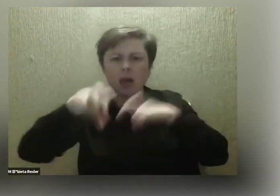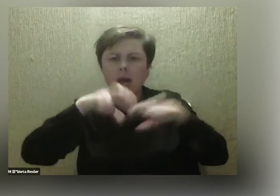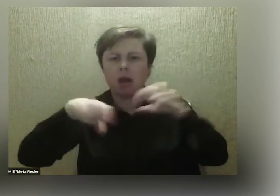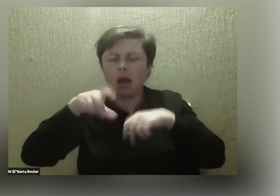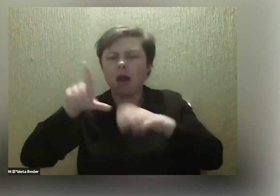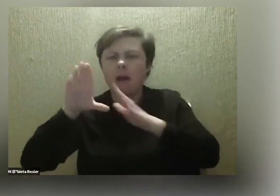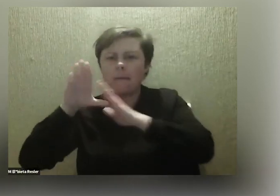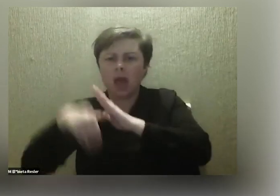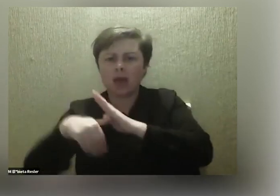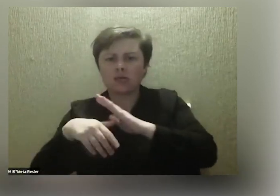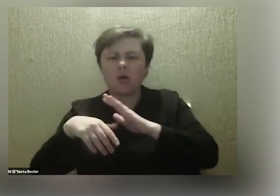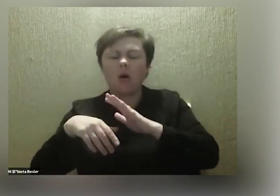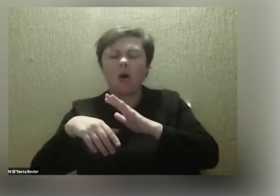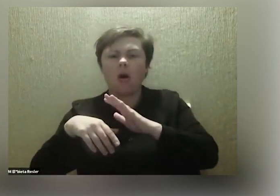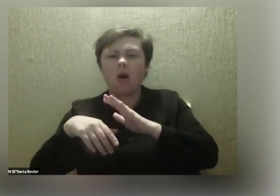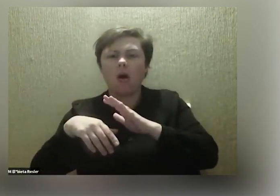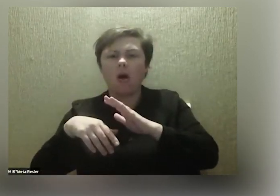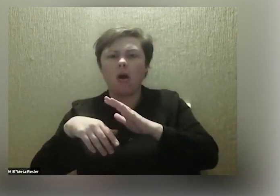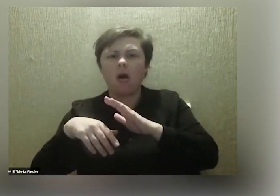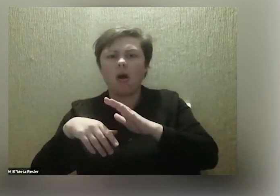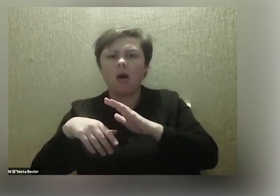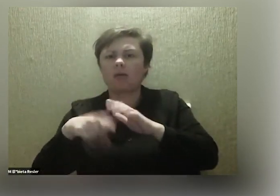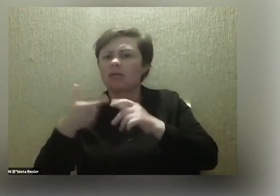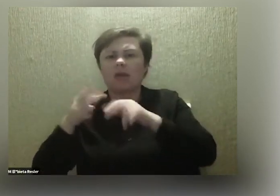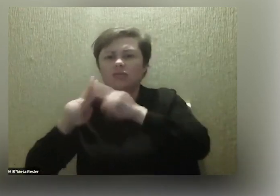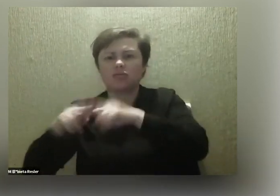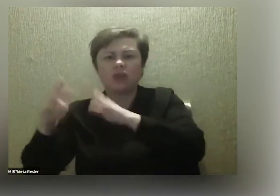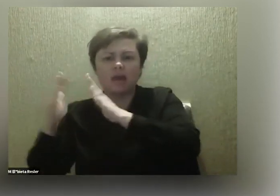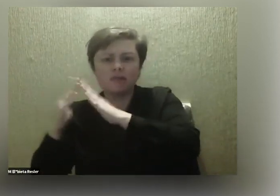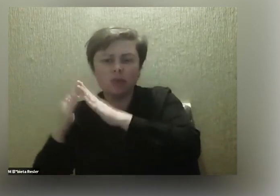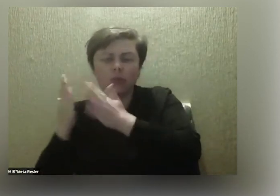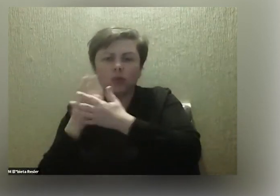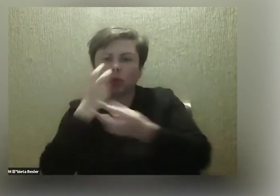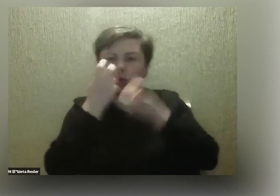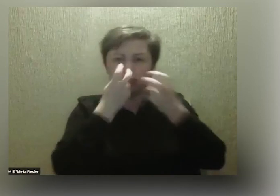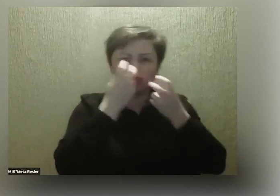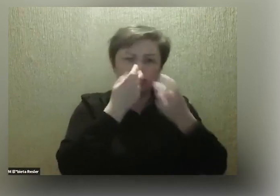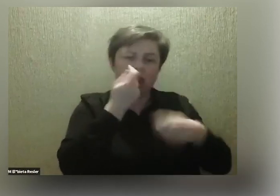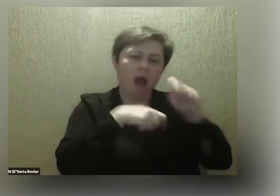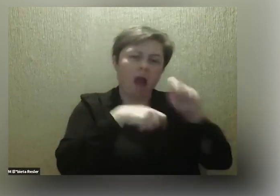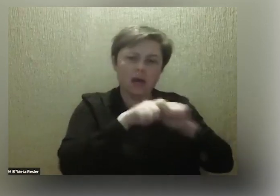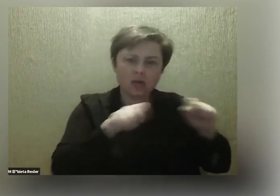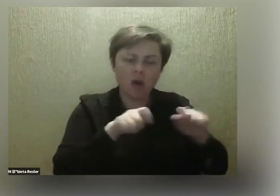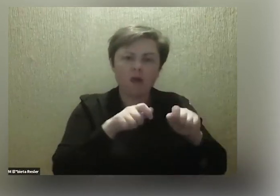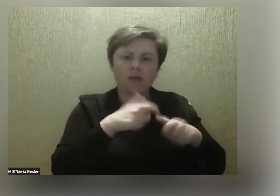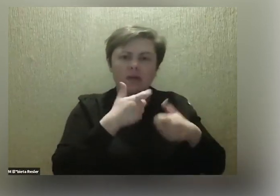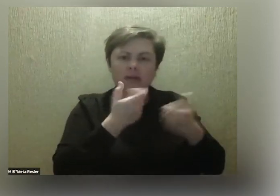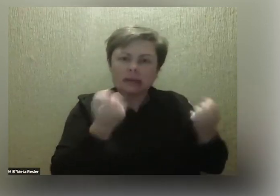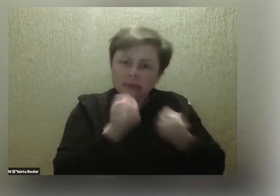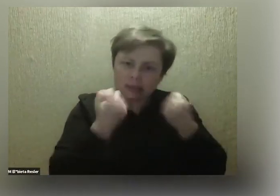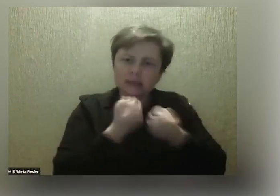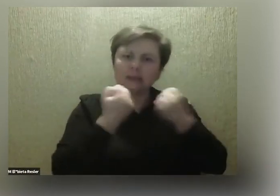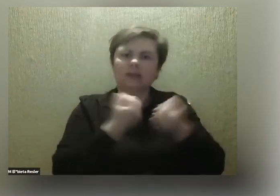nie zostaje się w domu, tylko szuka się rozwiązania i doprowadza się do tego,